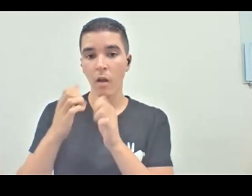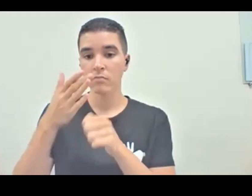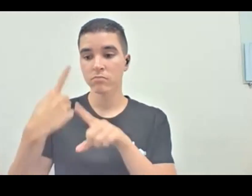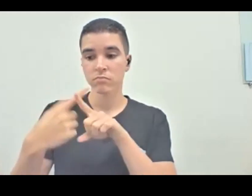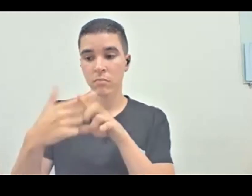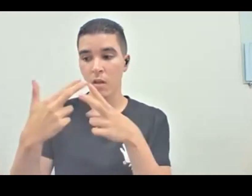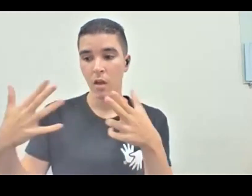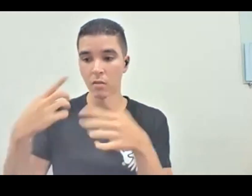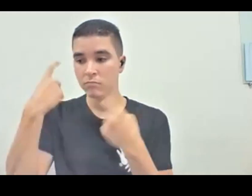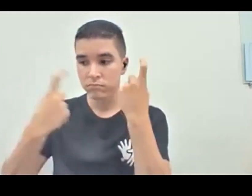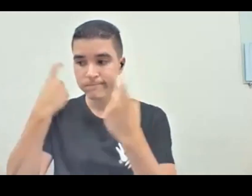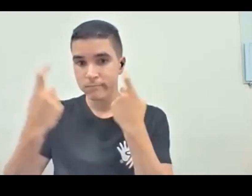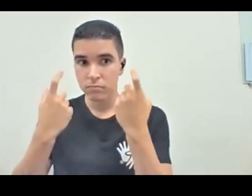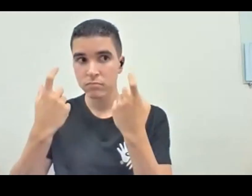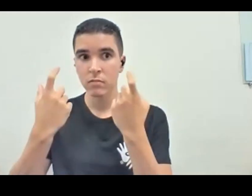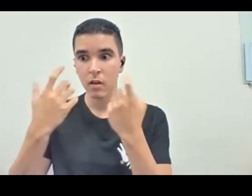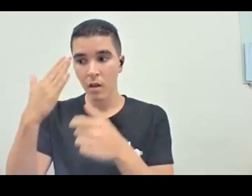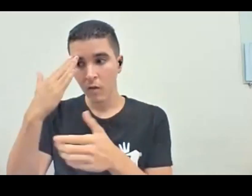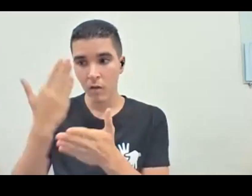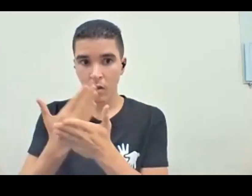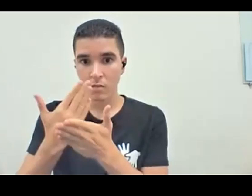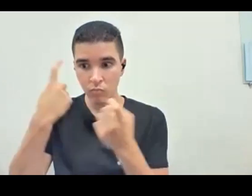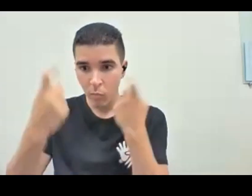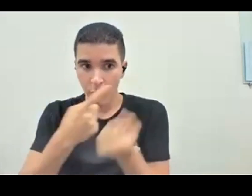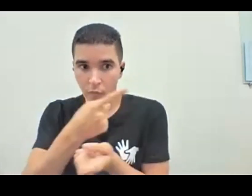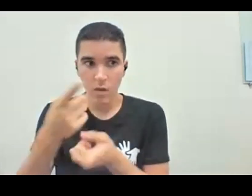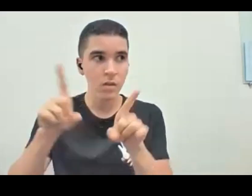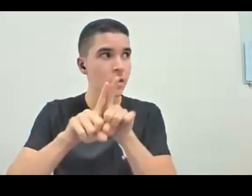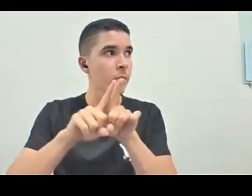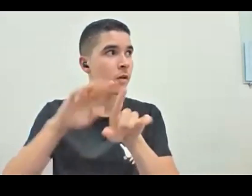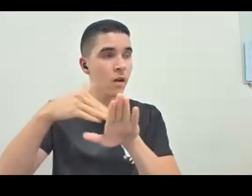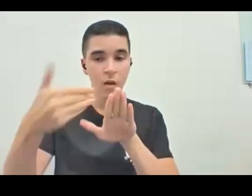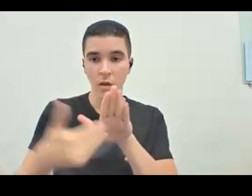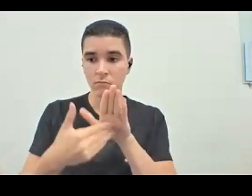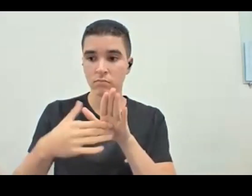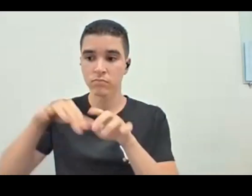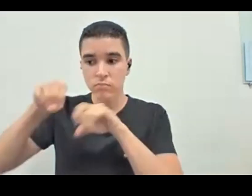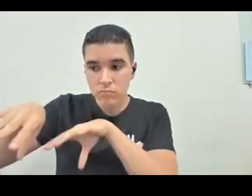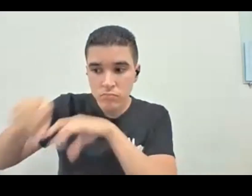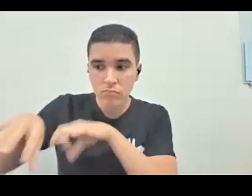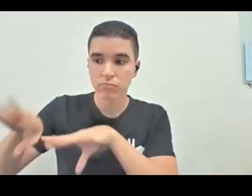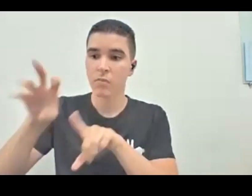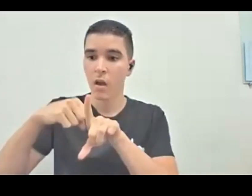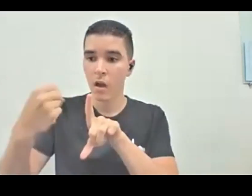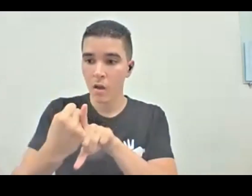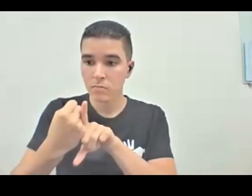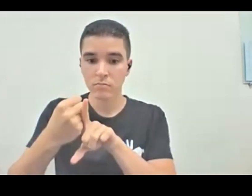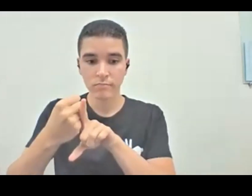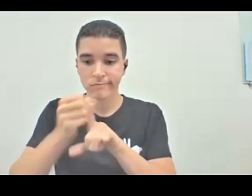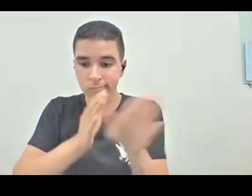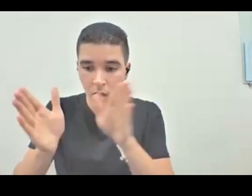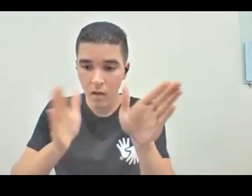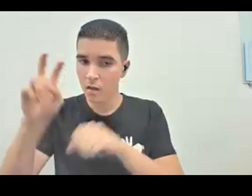preocupa muito, e creio que você também, todo mundo, é a educação da sociedade para a acessibilidade cultural.